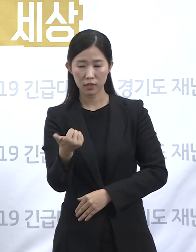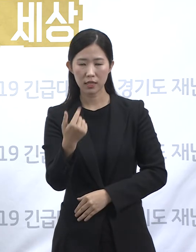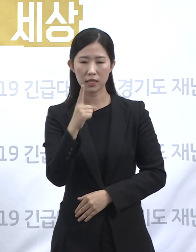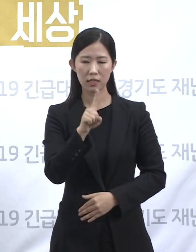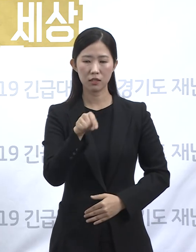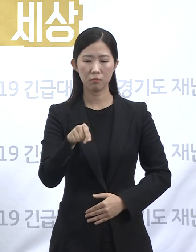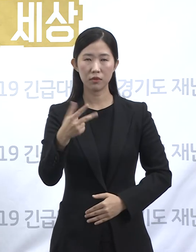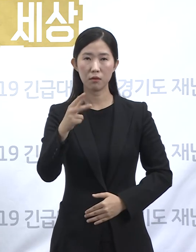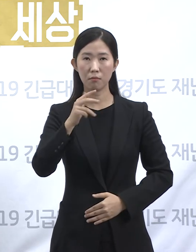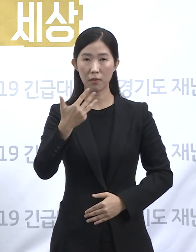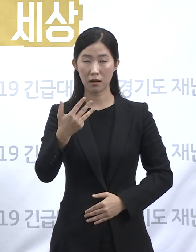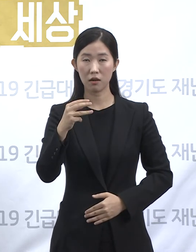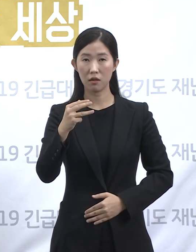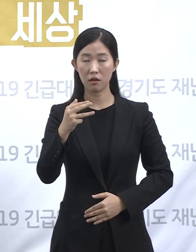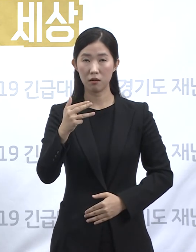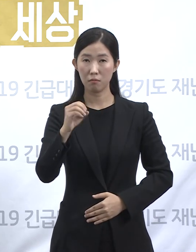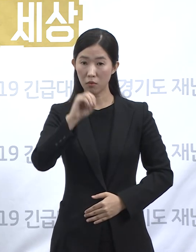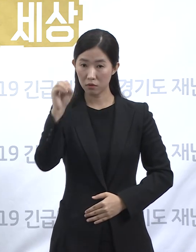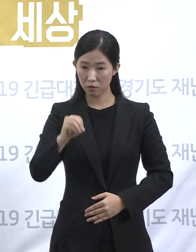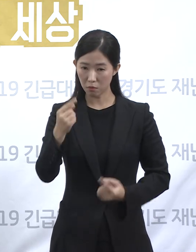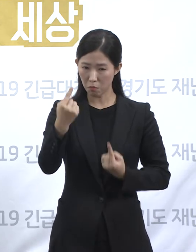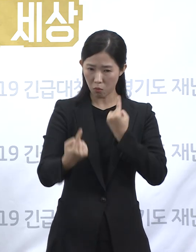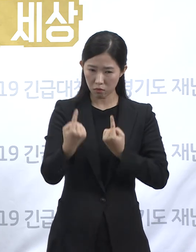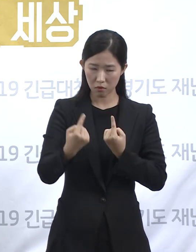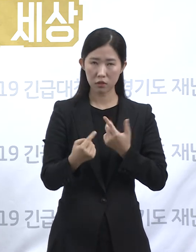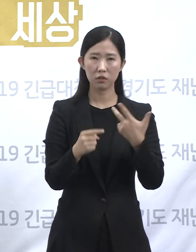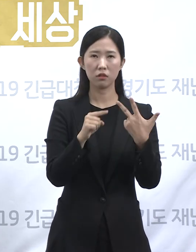약 7.5배 정도 높은 수치입니다.